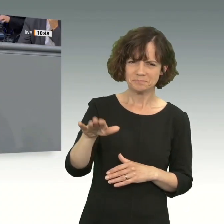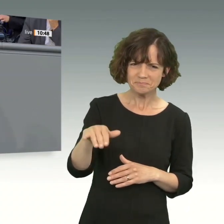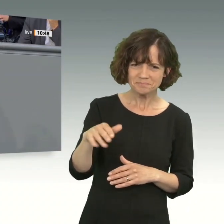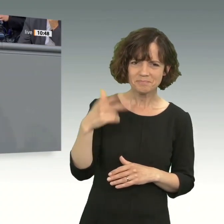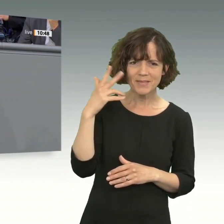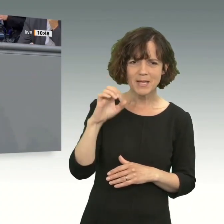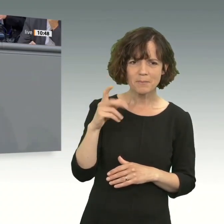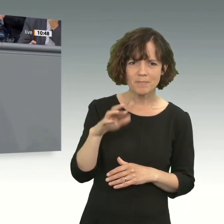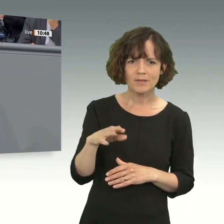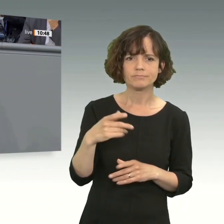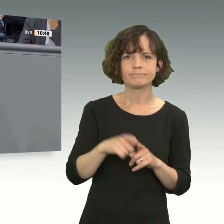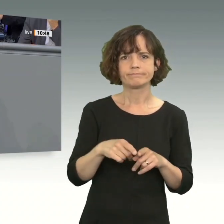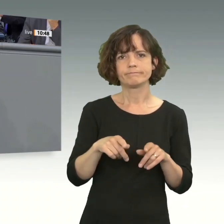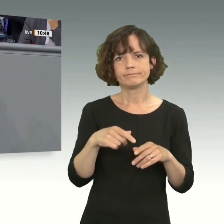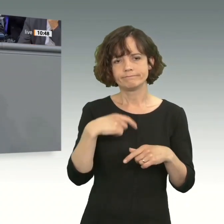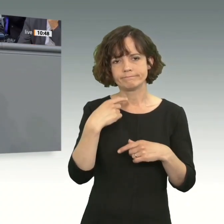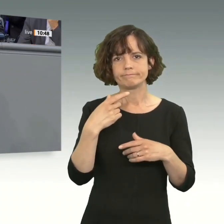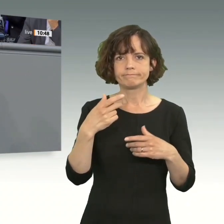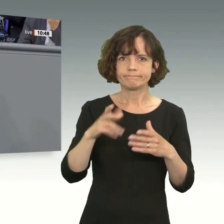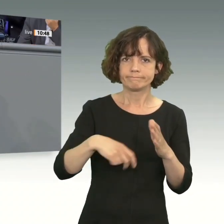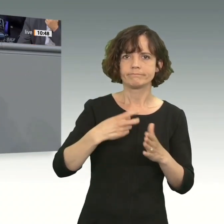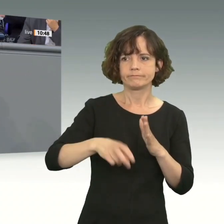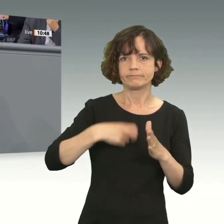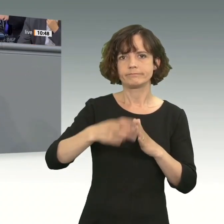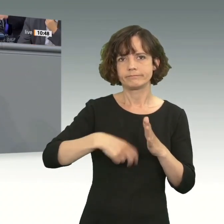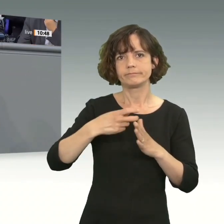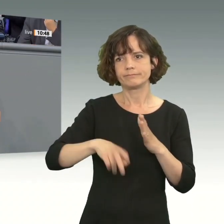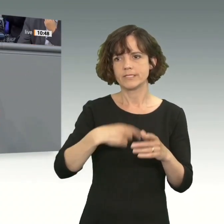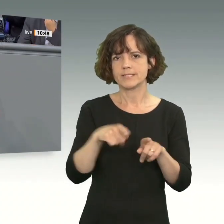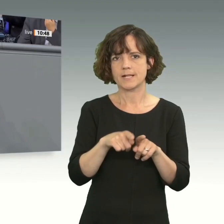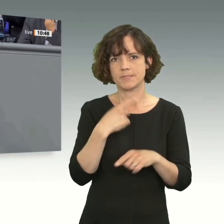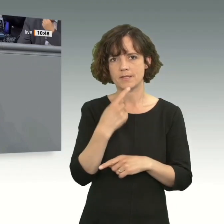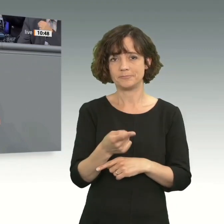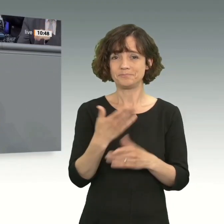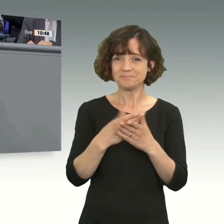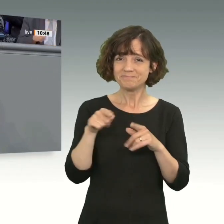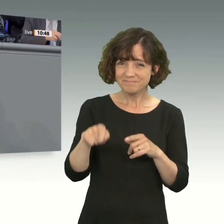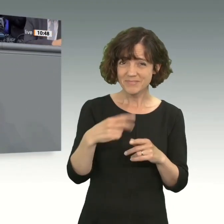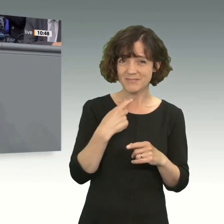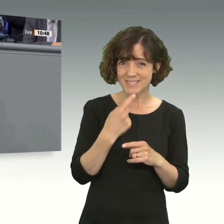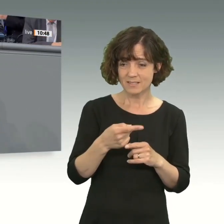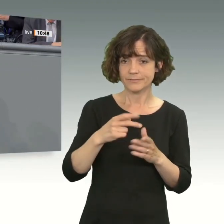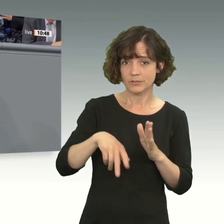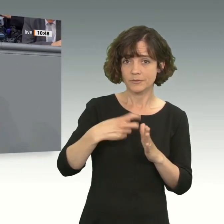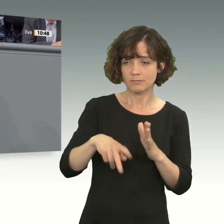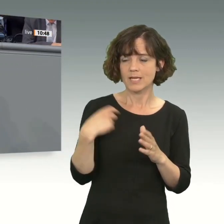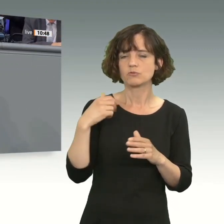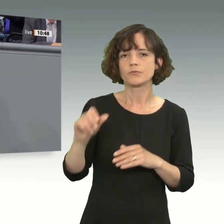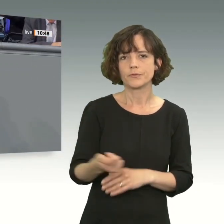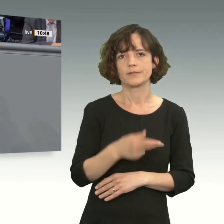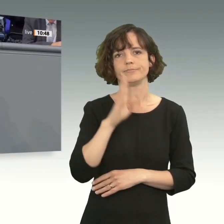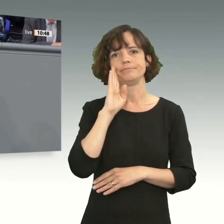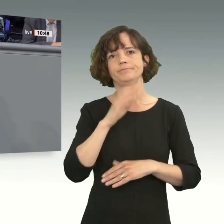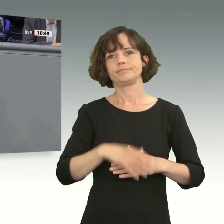Sie leiern ja die gleiche Platte, Sie legen ja immer die gleiche Langspielplatte auf. Und diese Langspielplatte haben wir eben wieder gehört